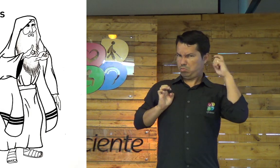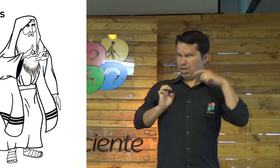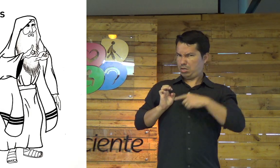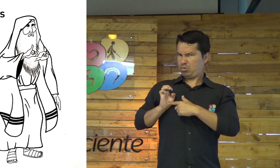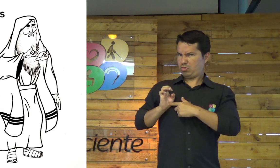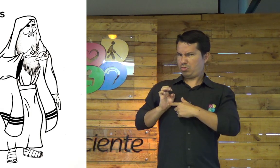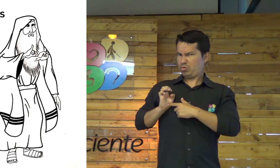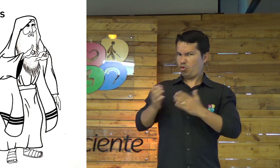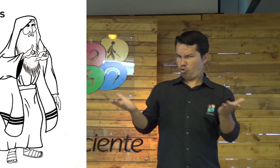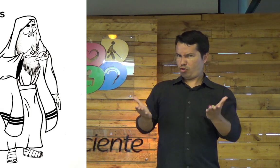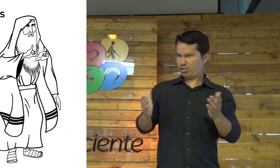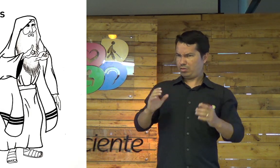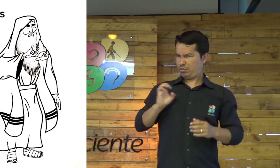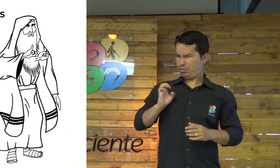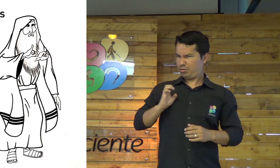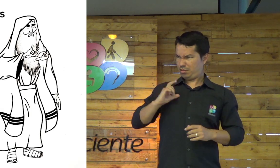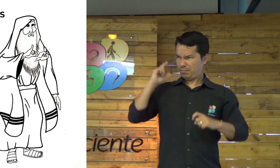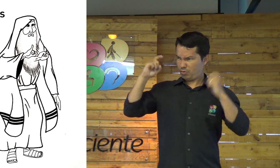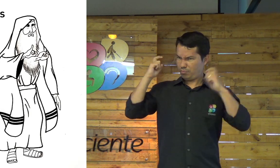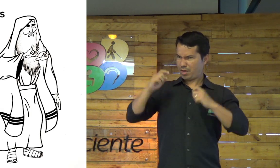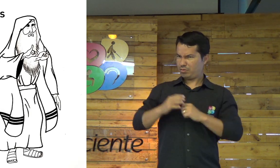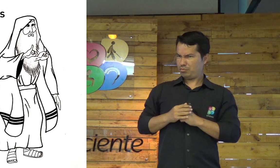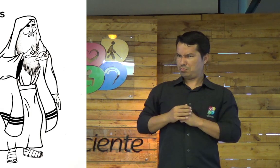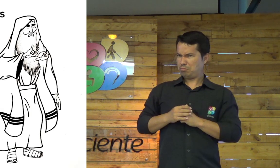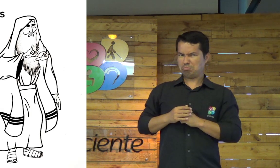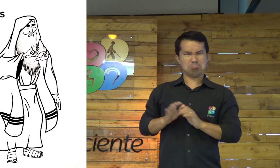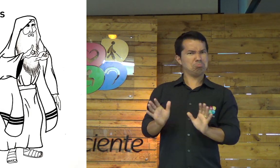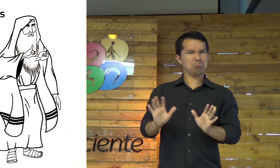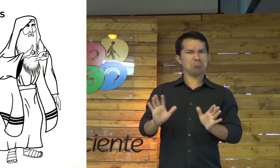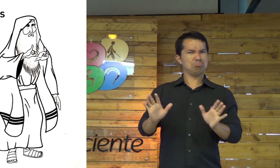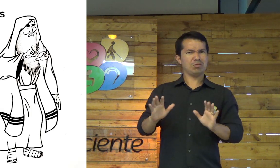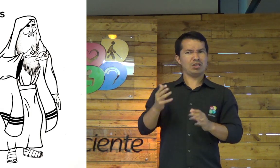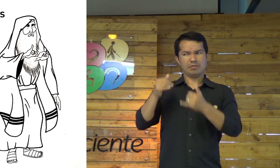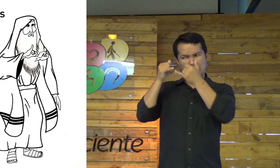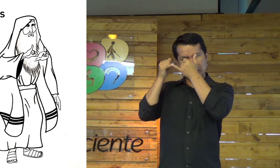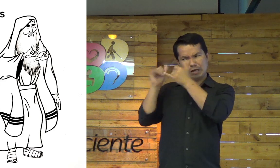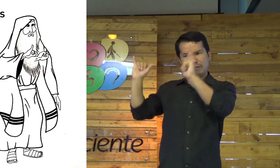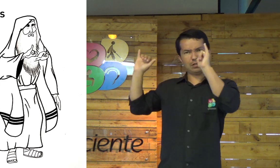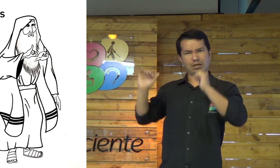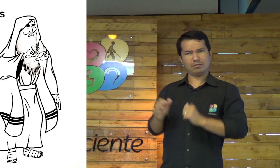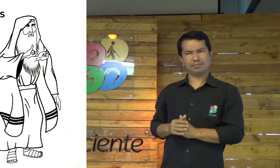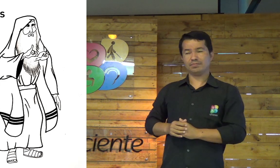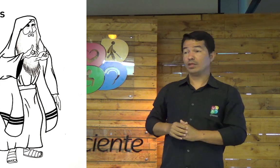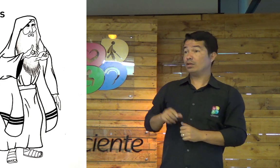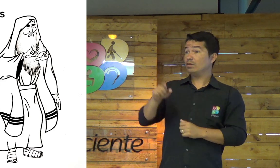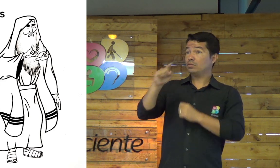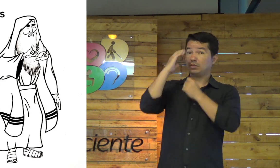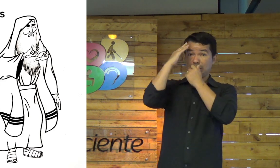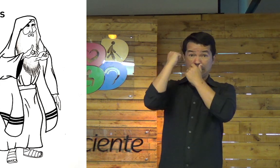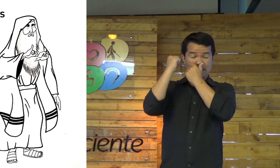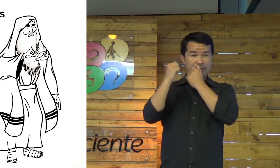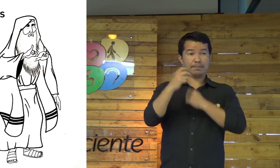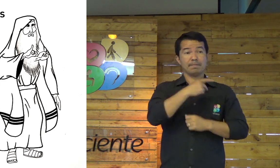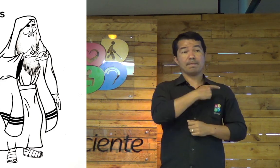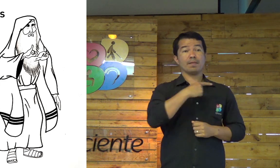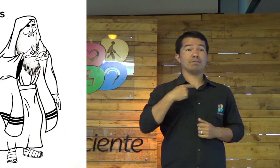Ele se preocupou com a sua riqueza? Com os ricos? Não. Ele deixou de lado.